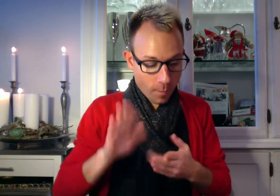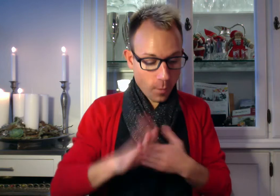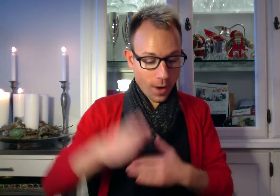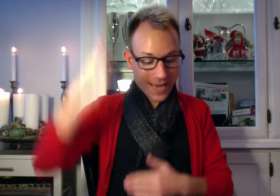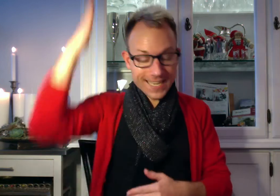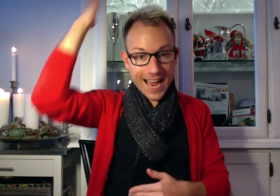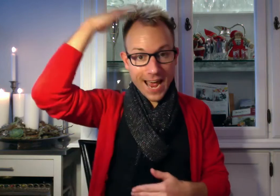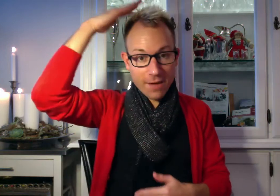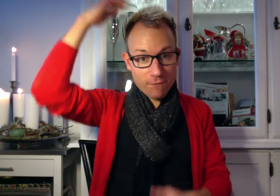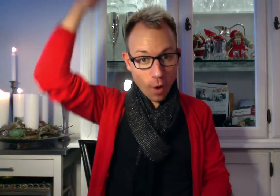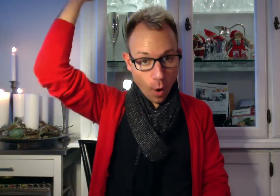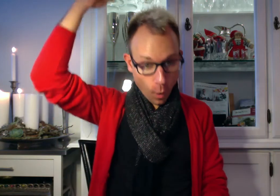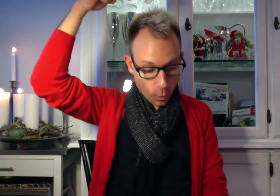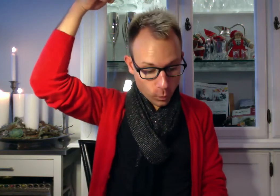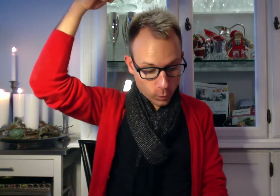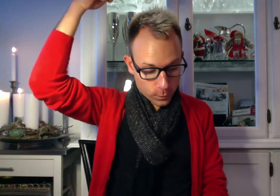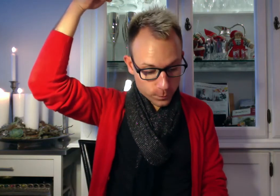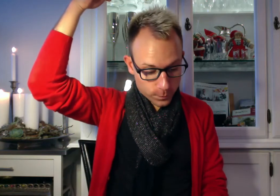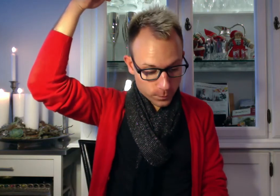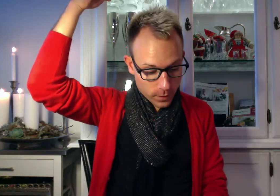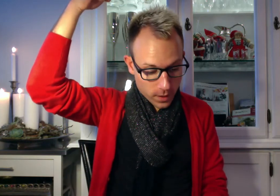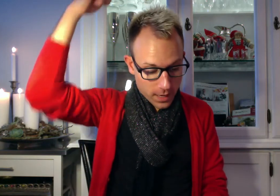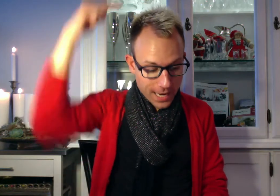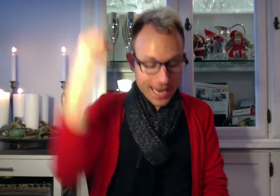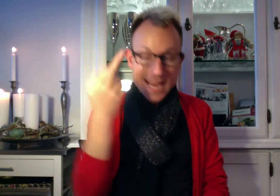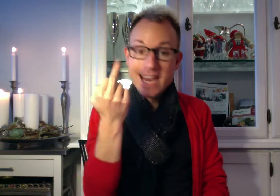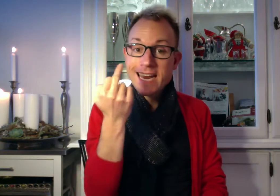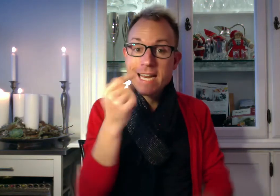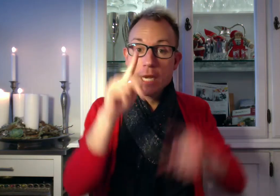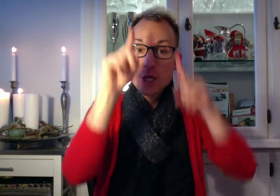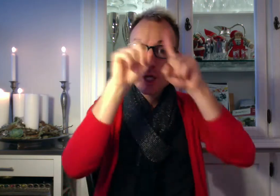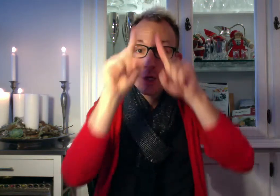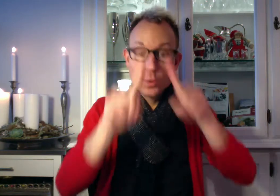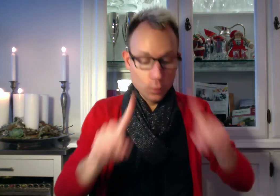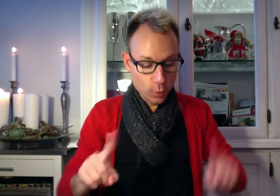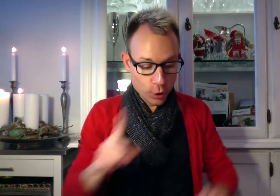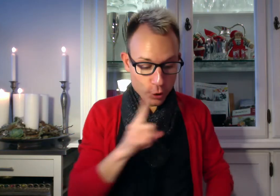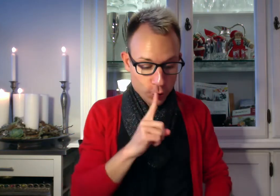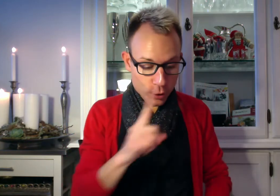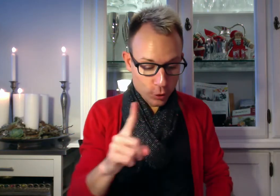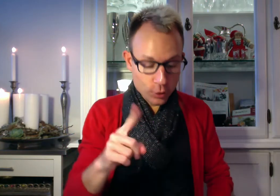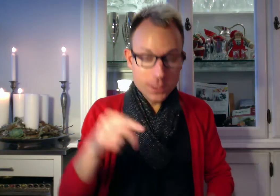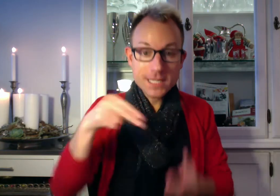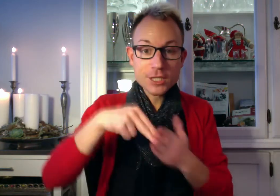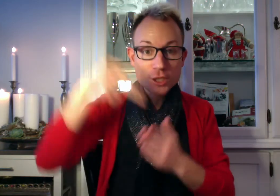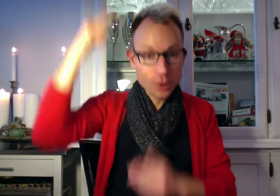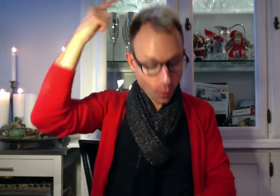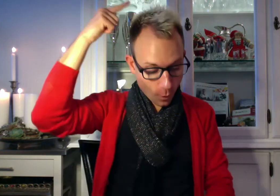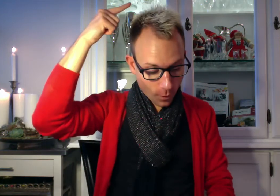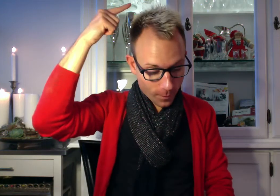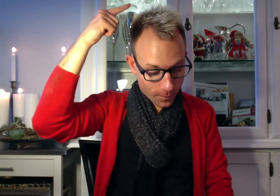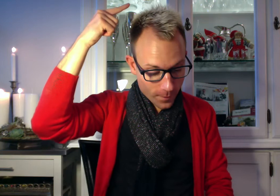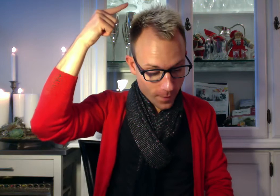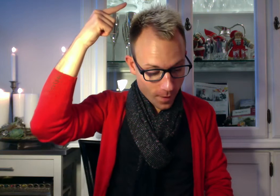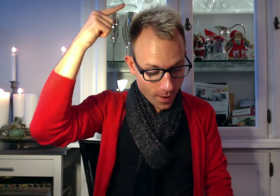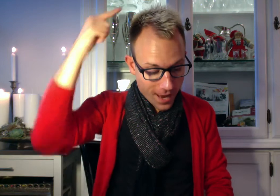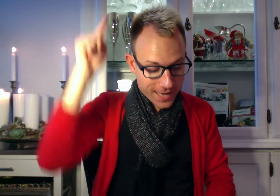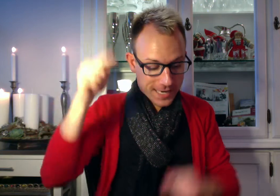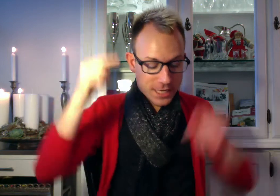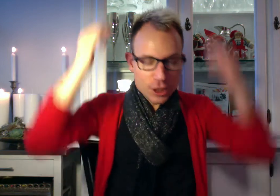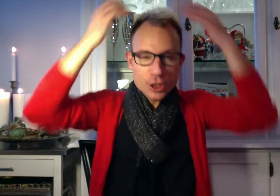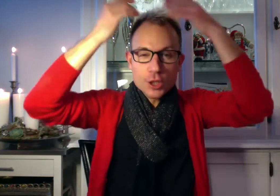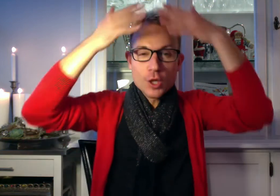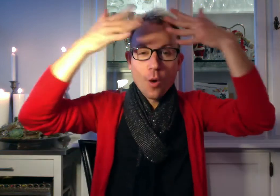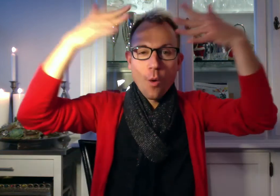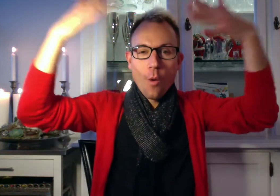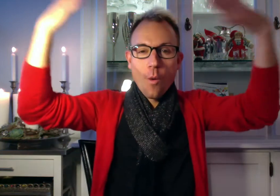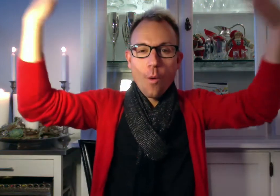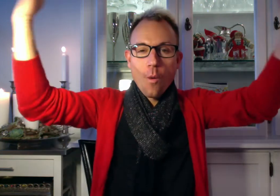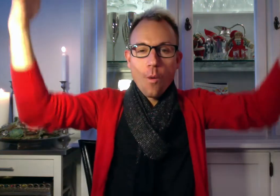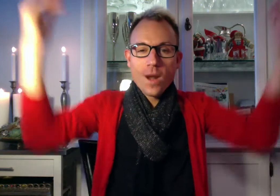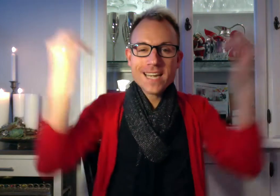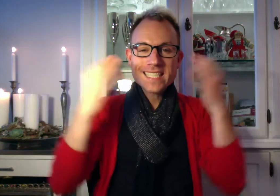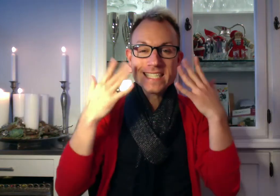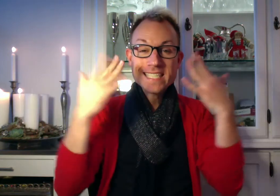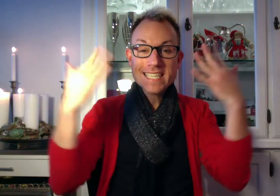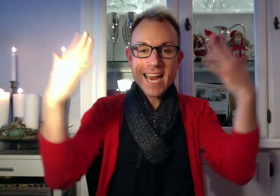på hans hert på oven. Et vilde julely. Der står. Det stråler til skinner.